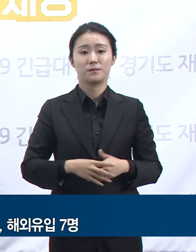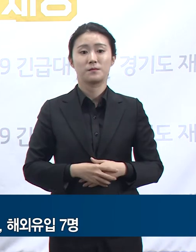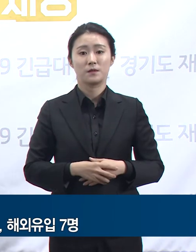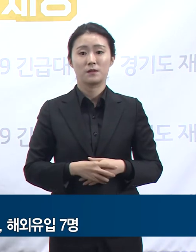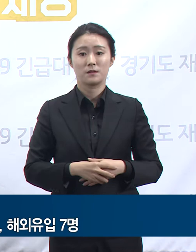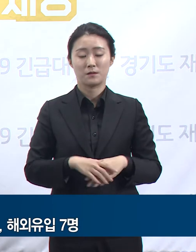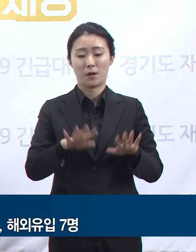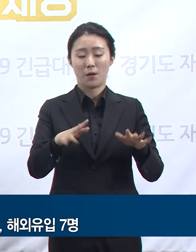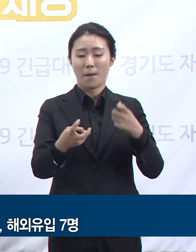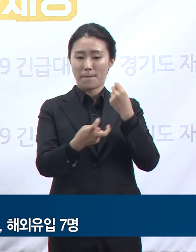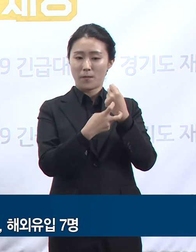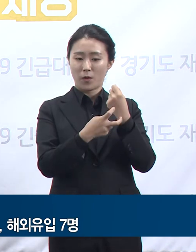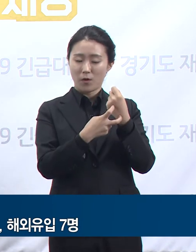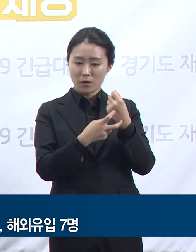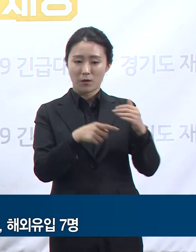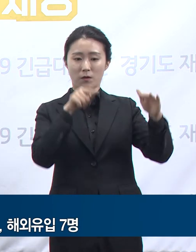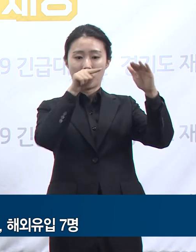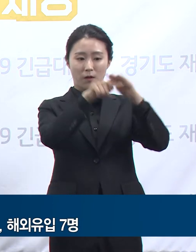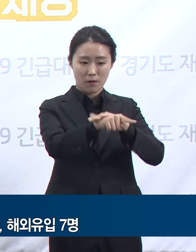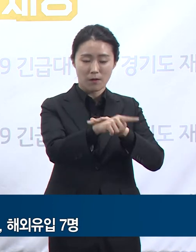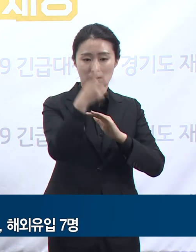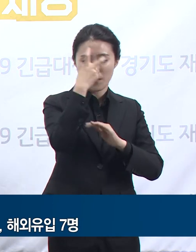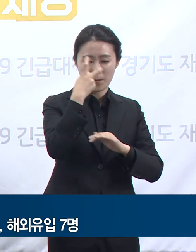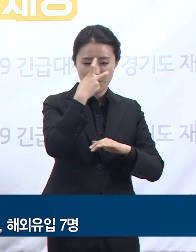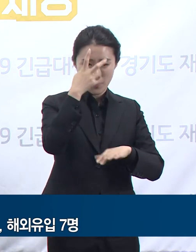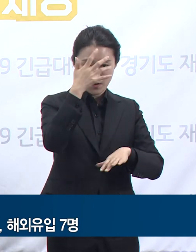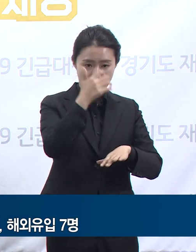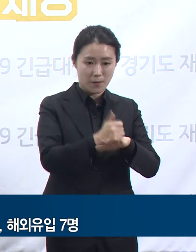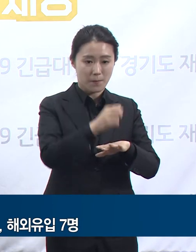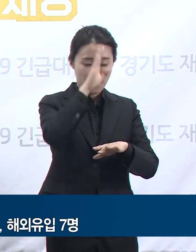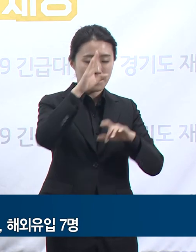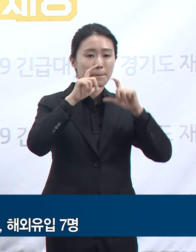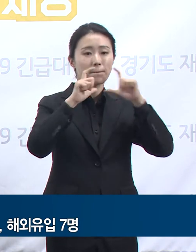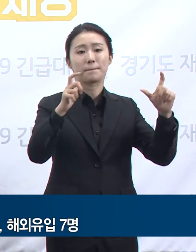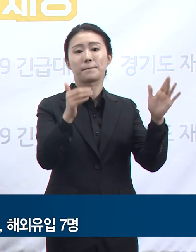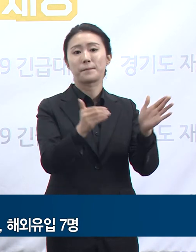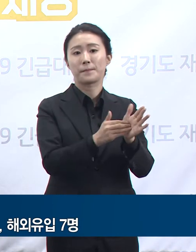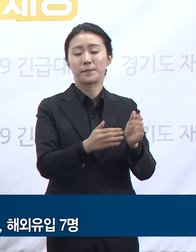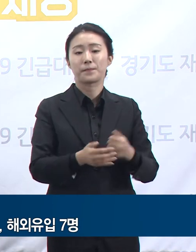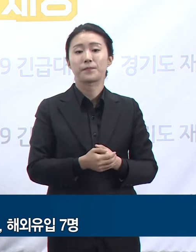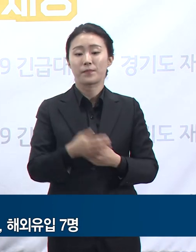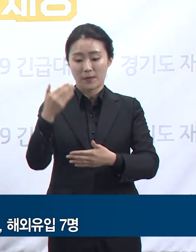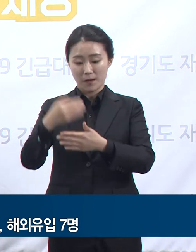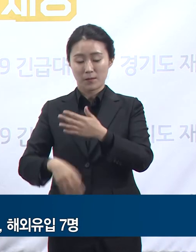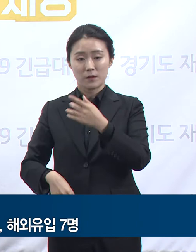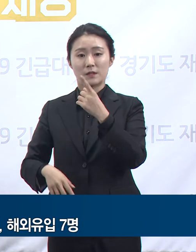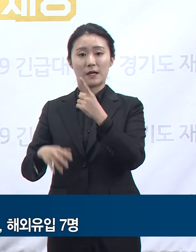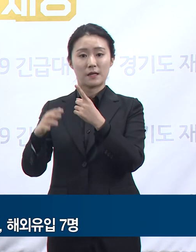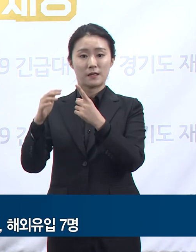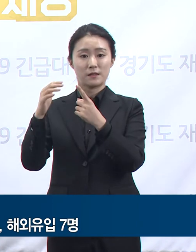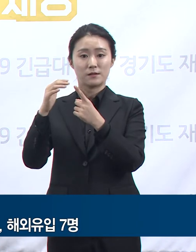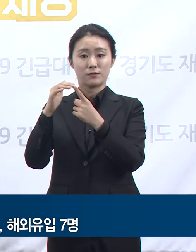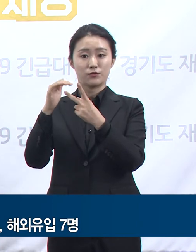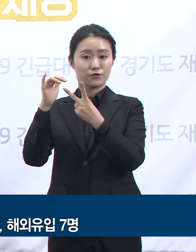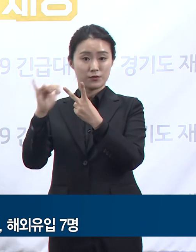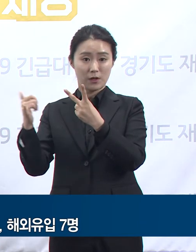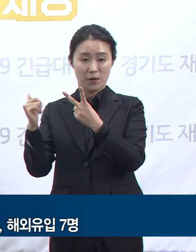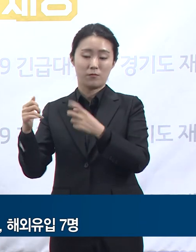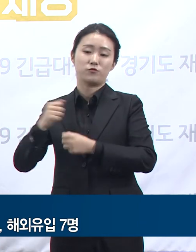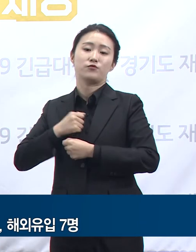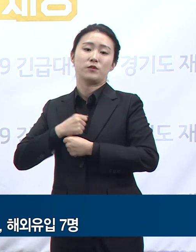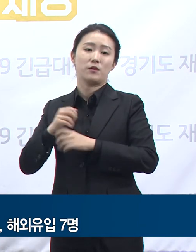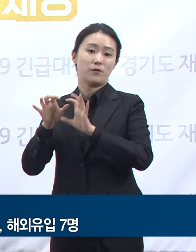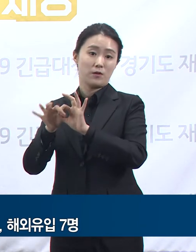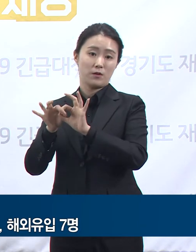검사에서 확진되었습니다. 또 다른 확진자 2명은 7군단 8사단 소속 모 부대병사 2명으로 지난